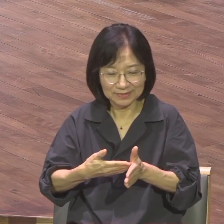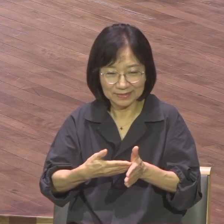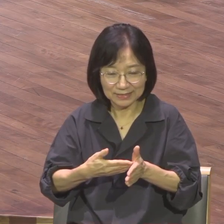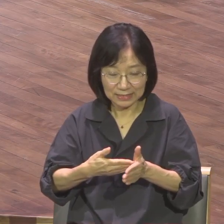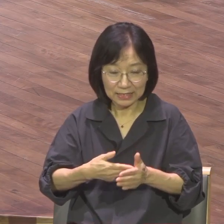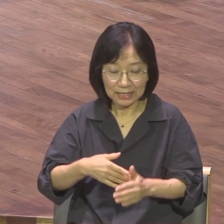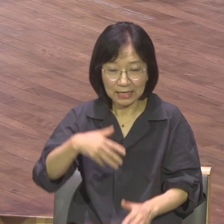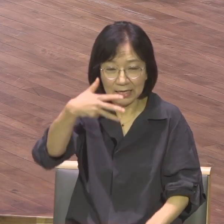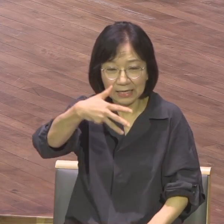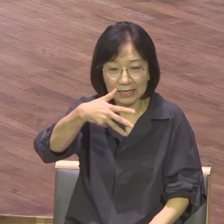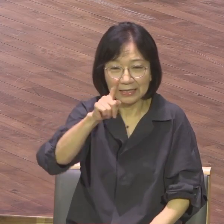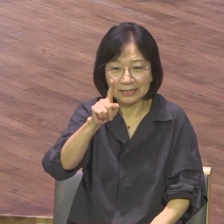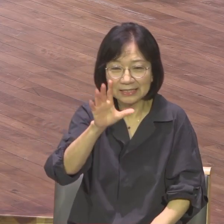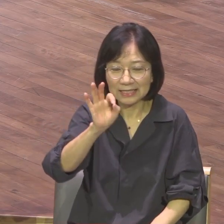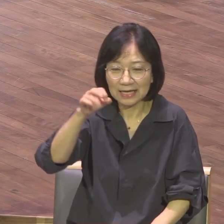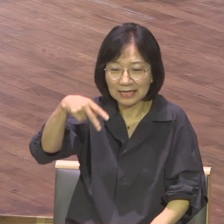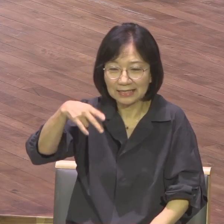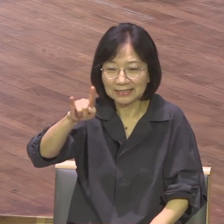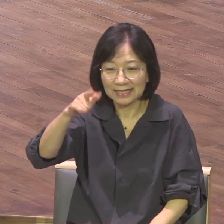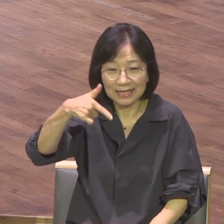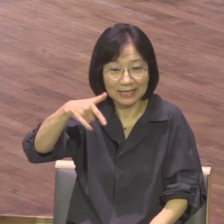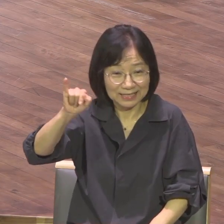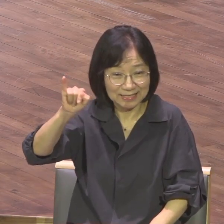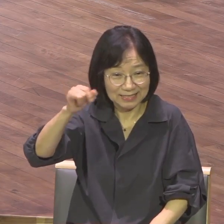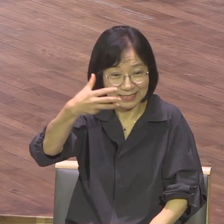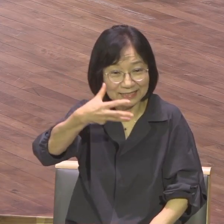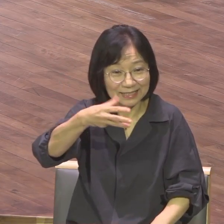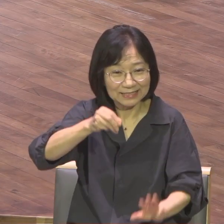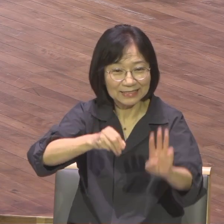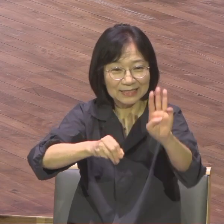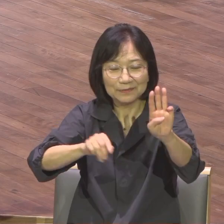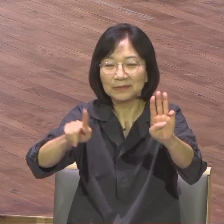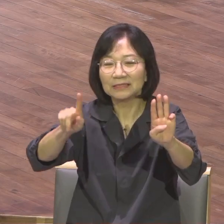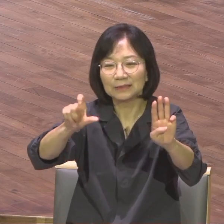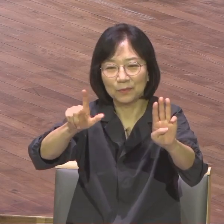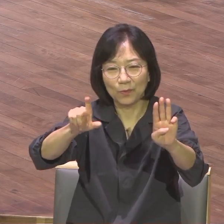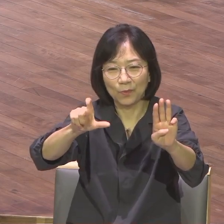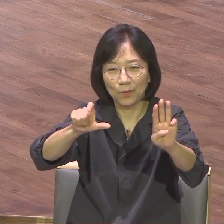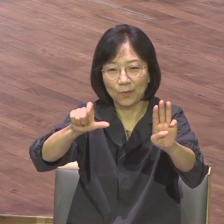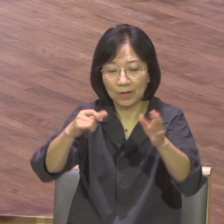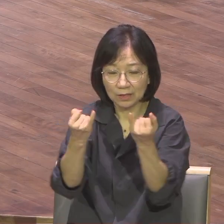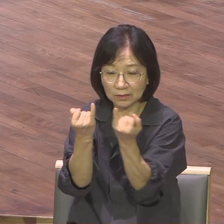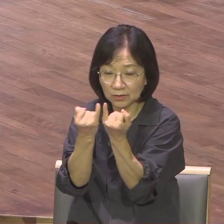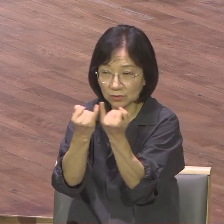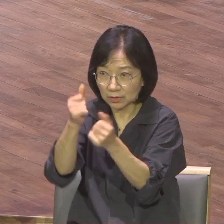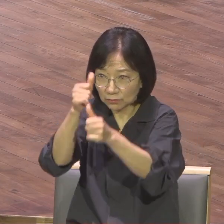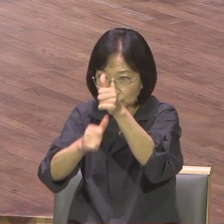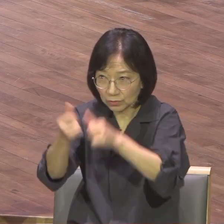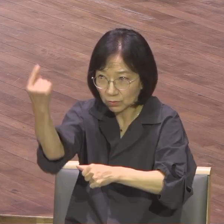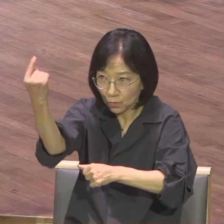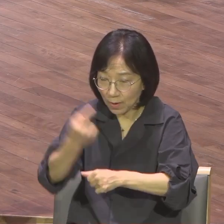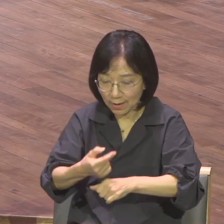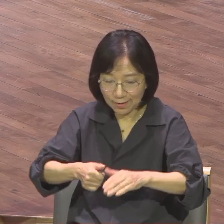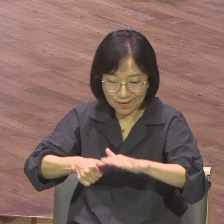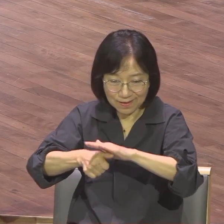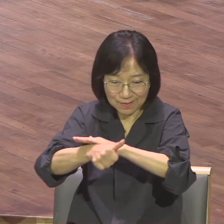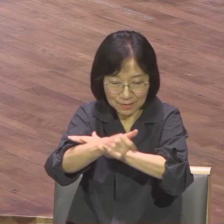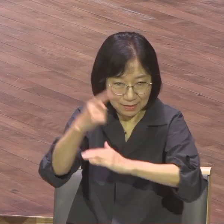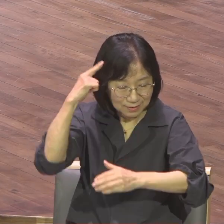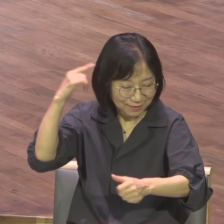15절입니다. 여자의 후손이 와서 뱀의 머리를 완전히 깨트릴 것이다. 원제 이후에 에덴 동산에서